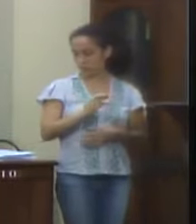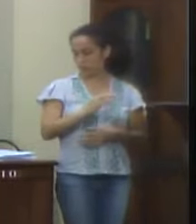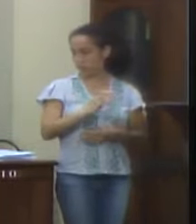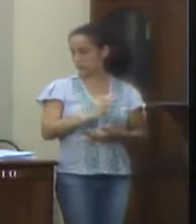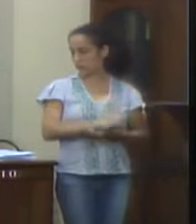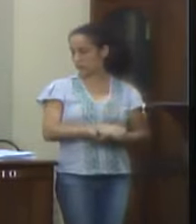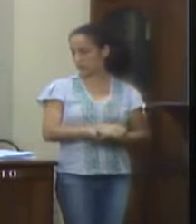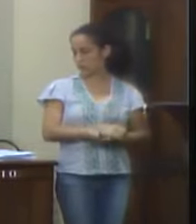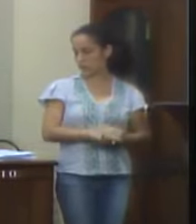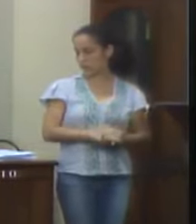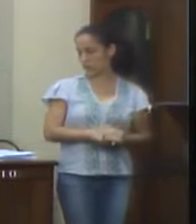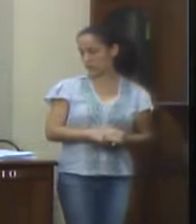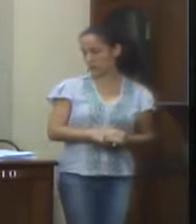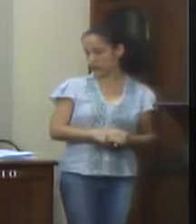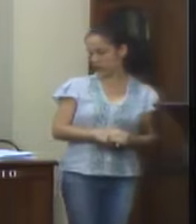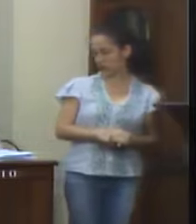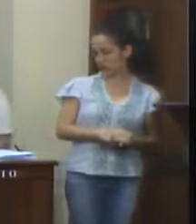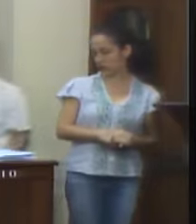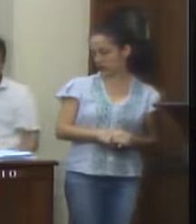só.